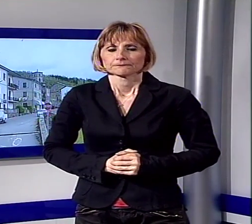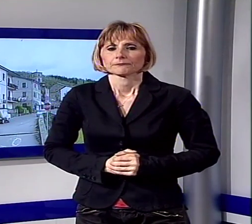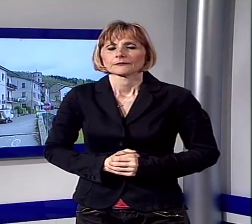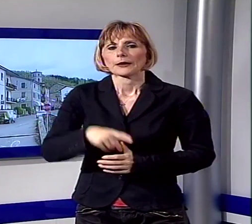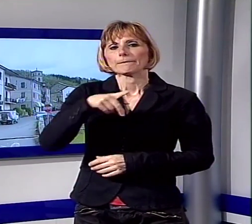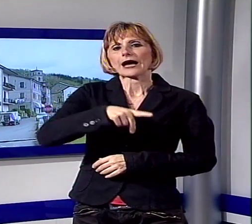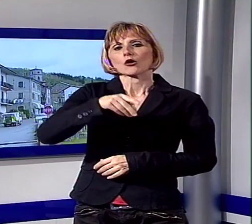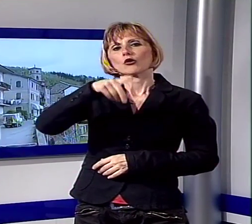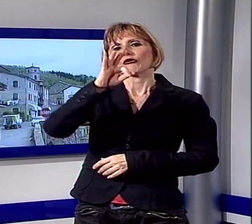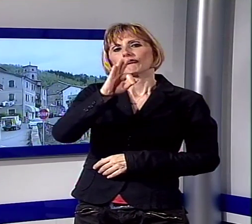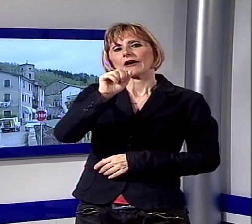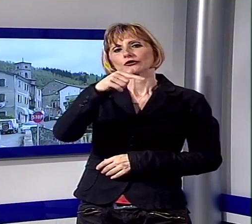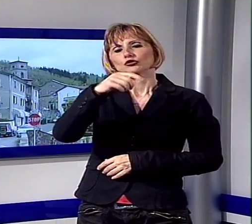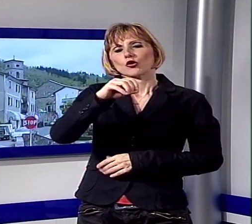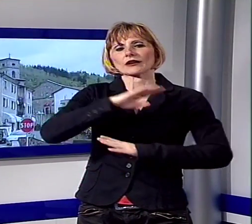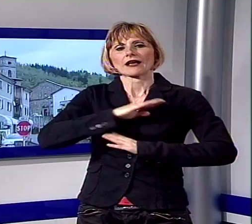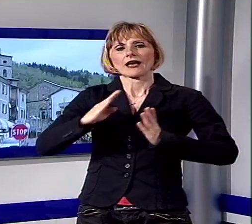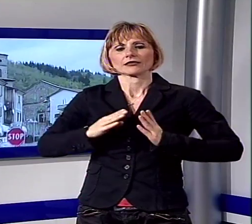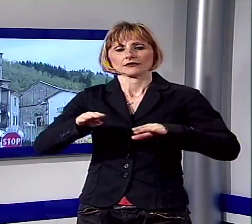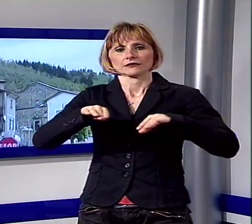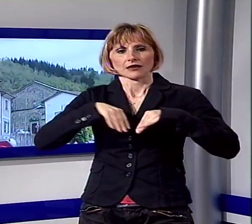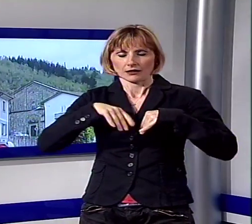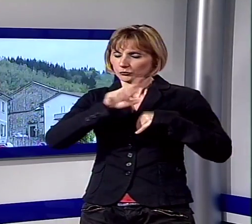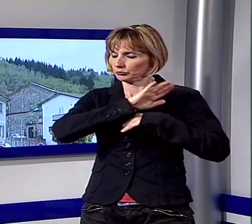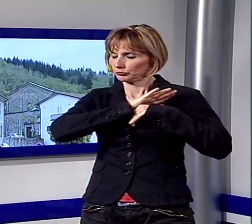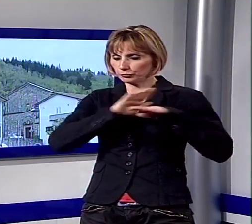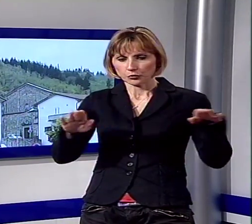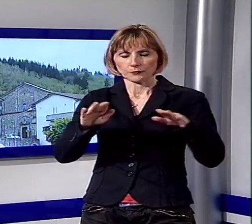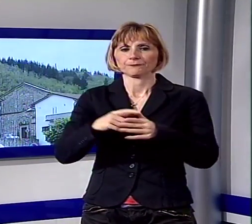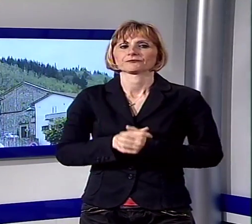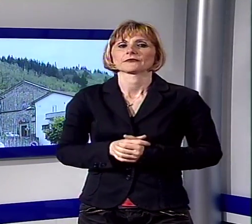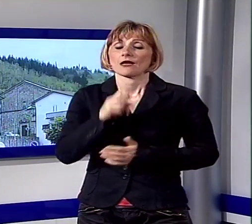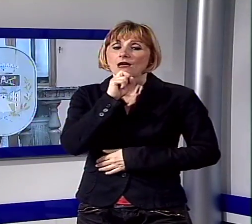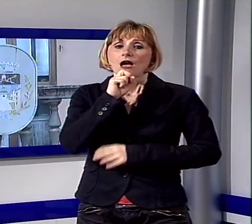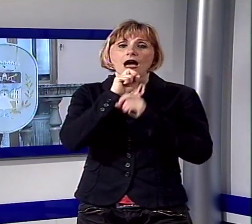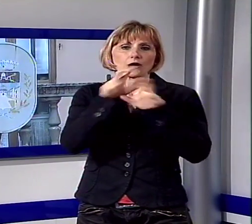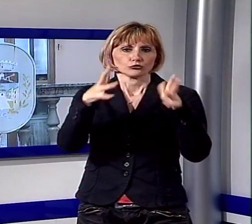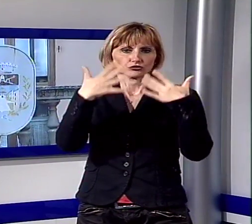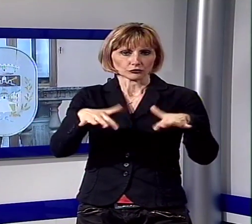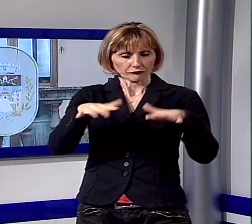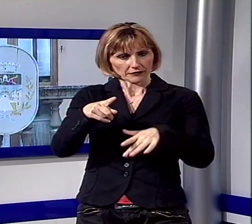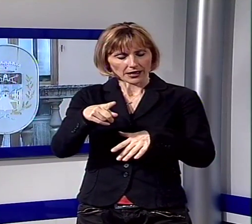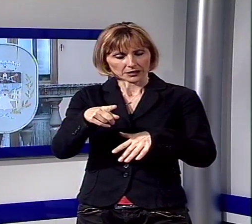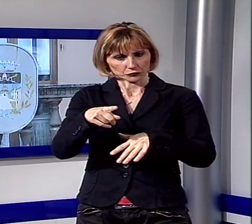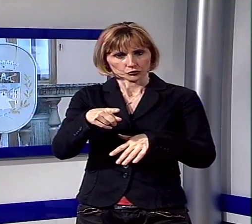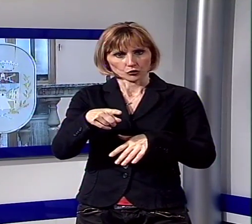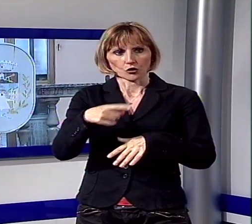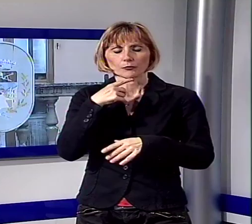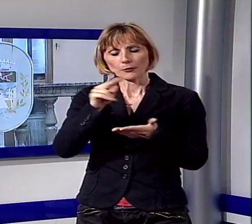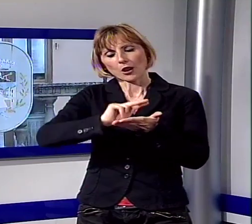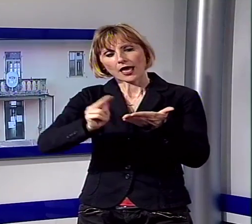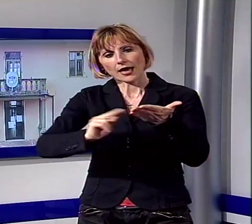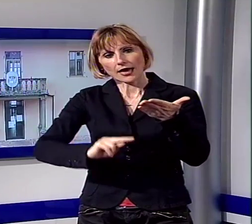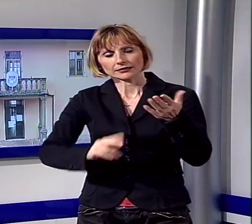Paolo Fantoni non si ricandiderà a sindaco di Piazza Alcerchio. Lo ha annunciato lo stesso primo cittadino uscente con una